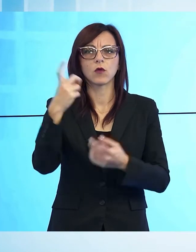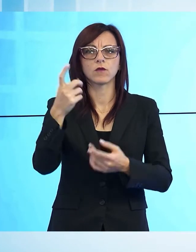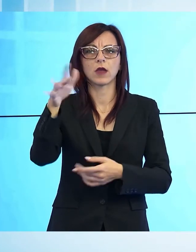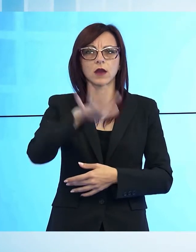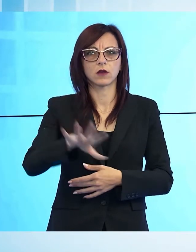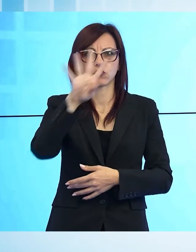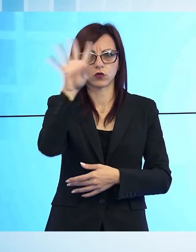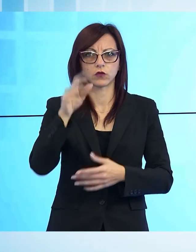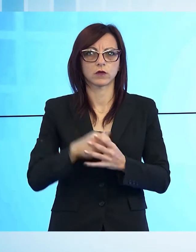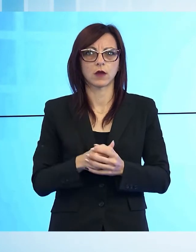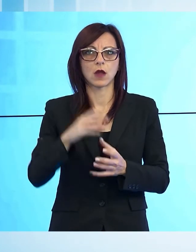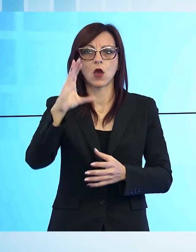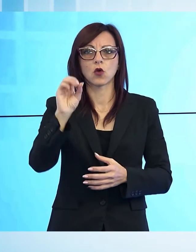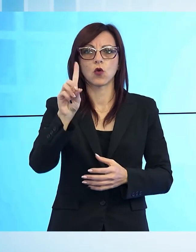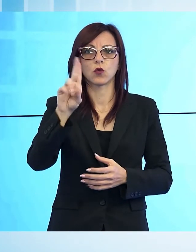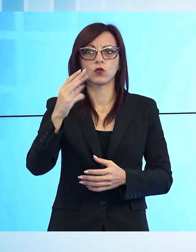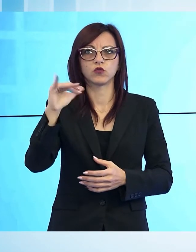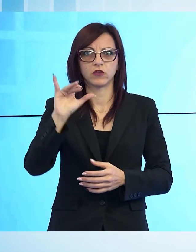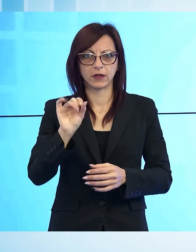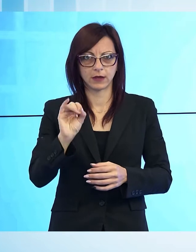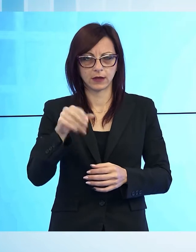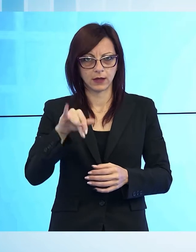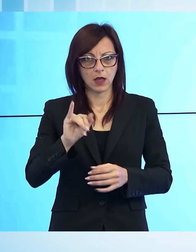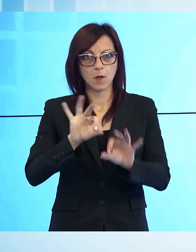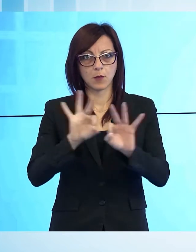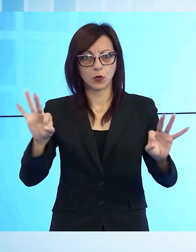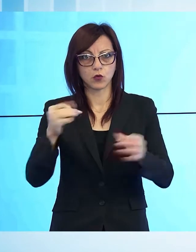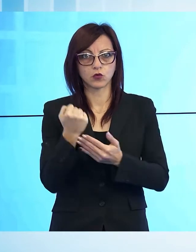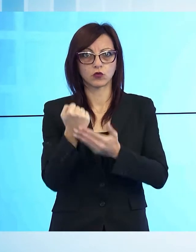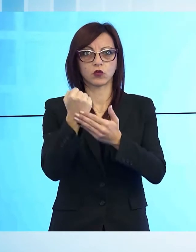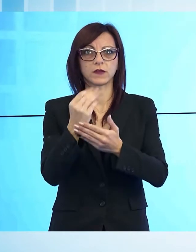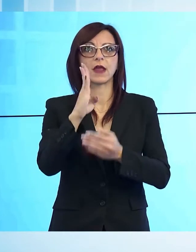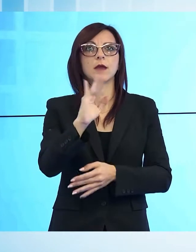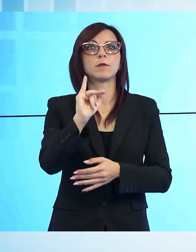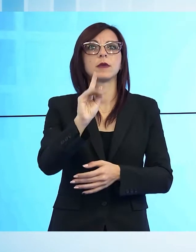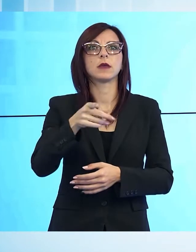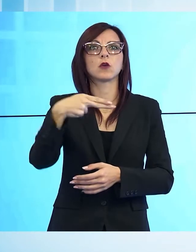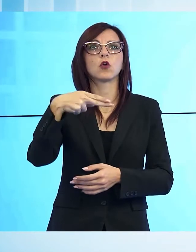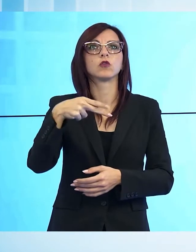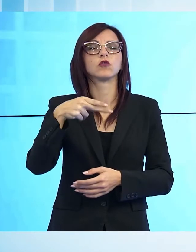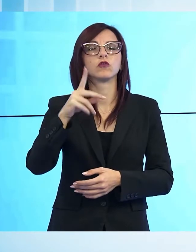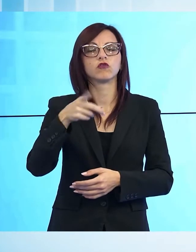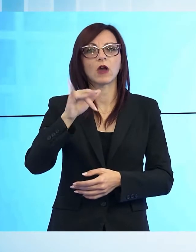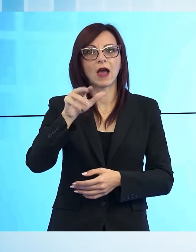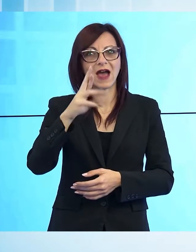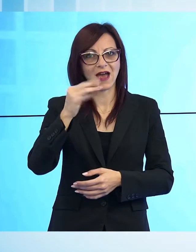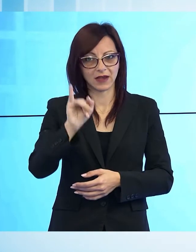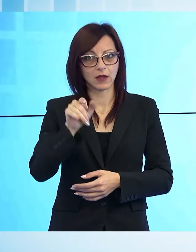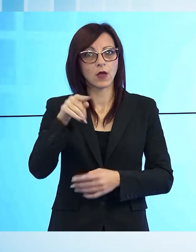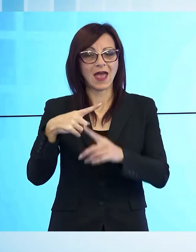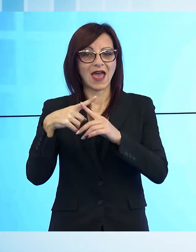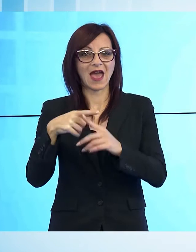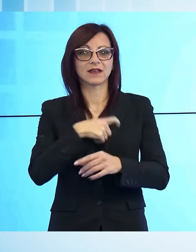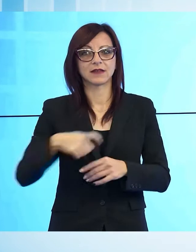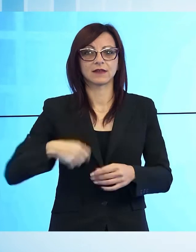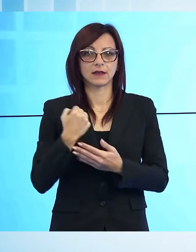Coluccini pronto a sostenere Bigongiari, colpo di scena nel centro-destra verso il ballottaggio, l'ex sindaco va verso l'appoggio al candidato